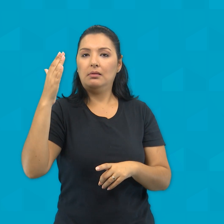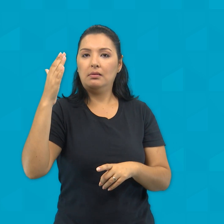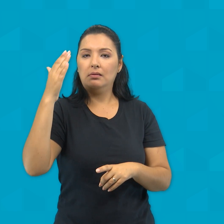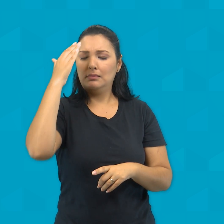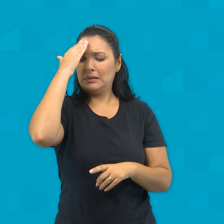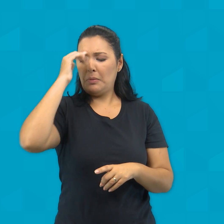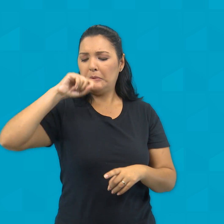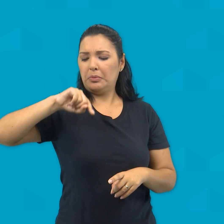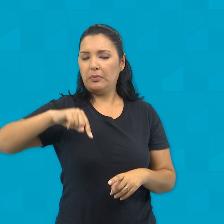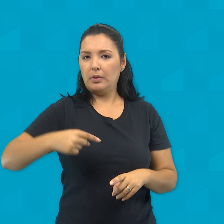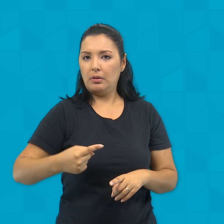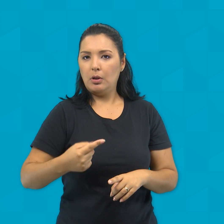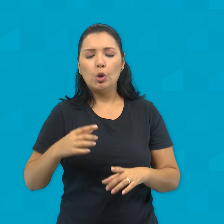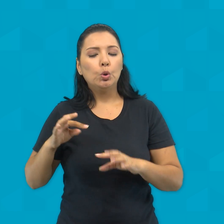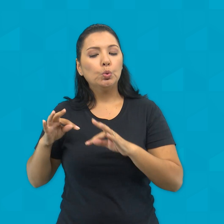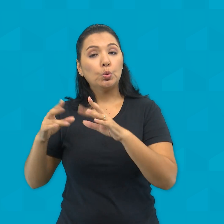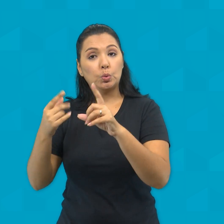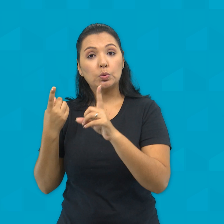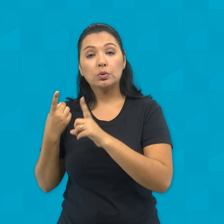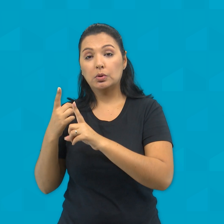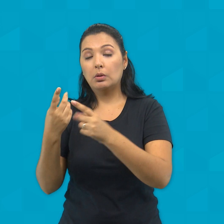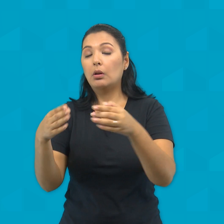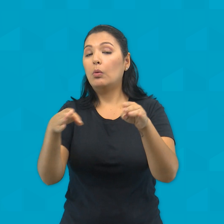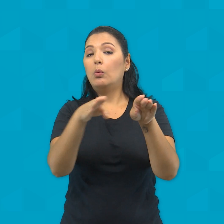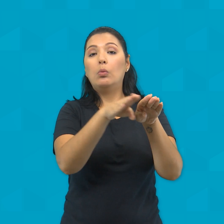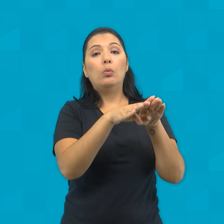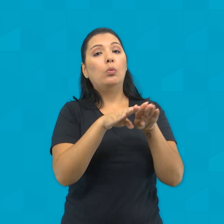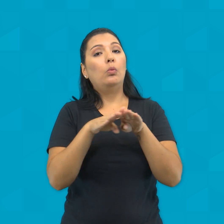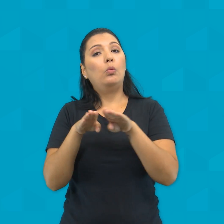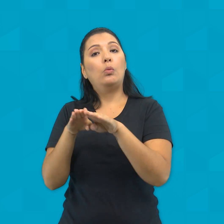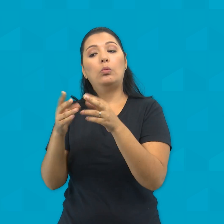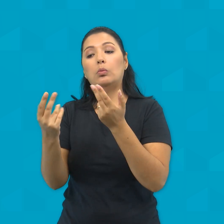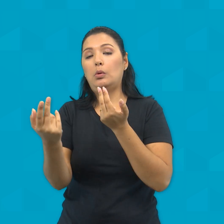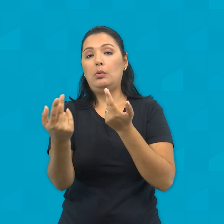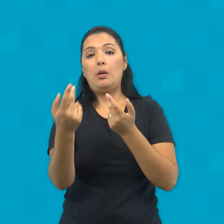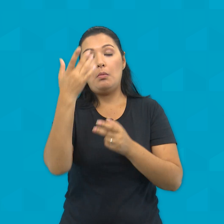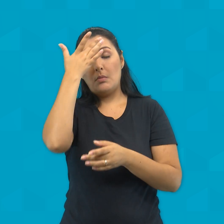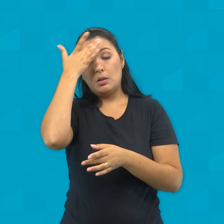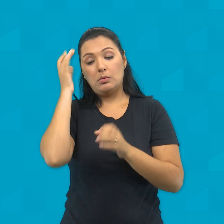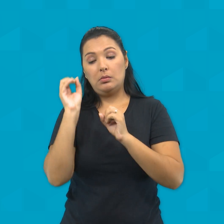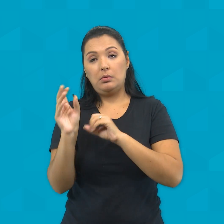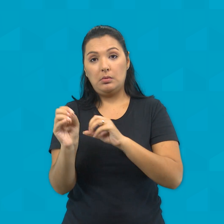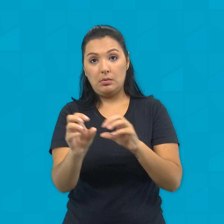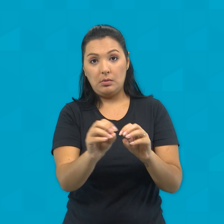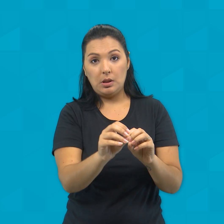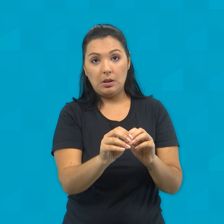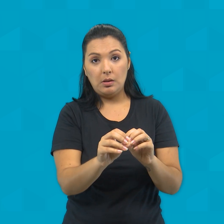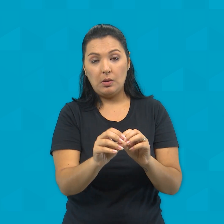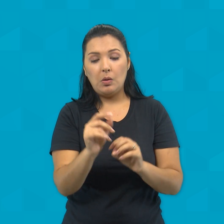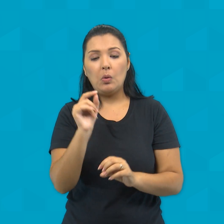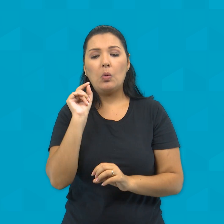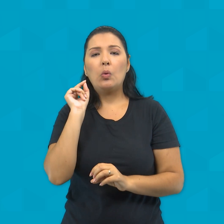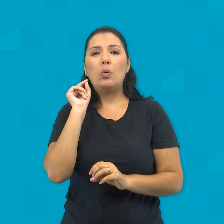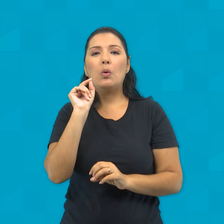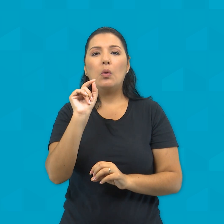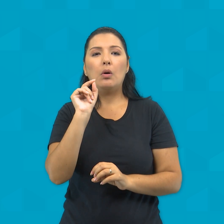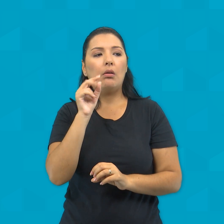Todo discípulo bem formado será como mestre. Por que vês tu o cisco no olho do teu irmão